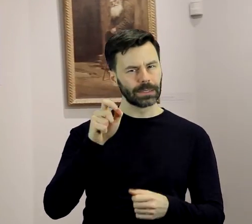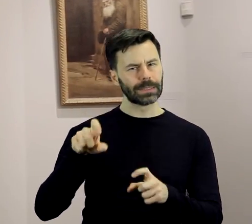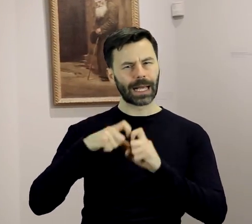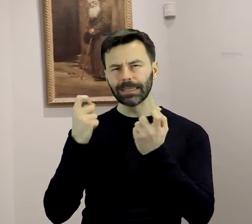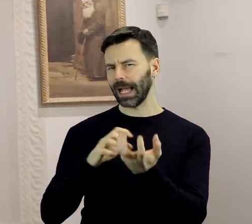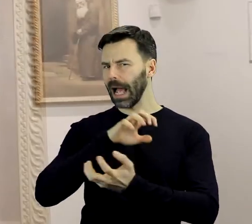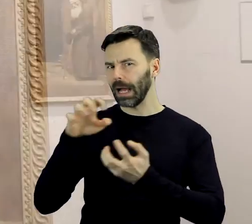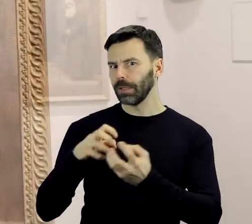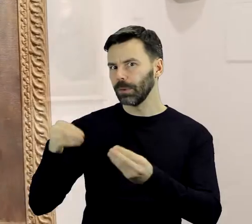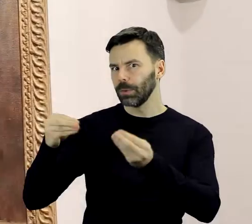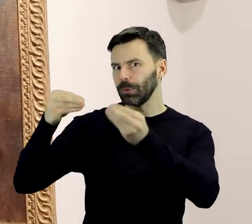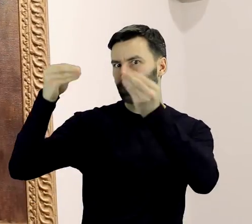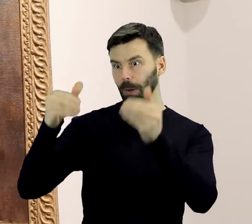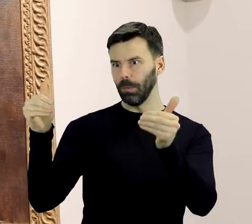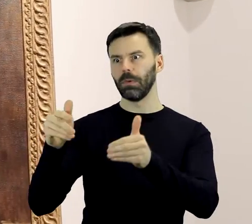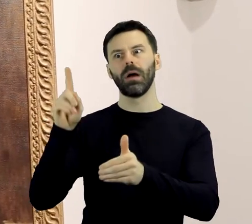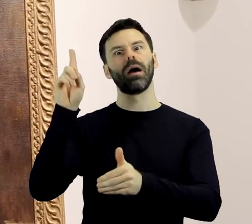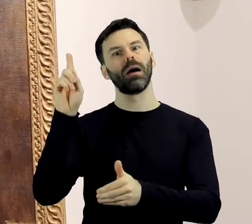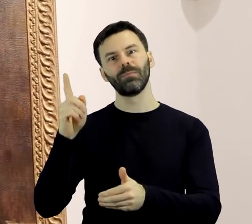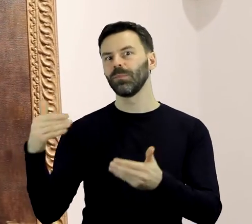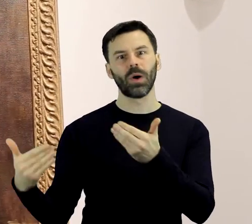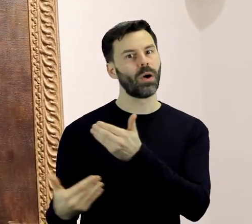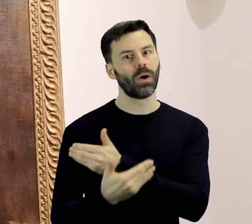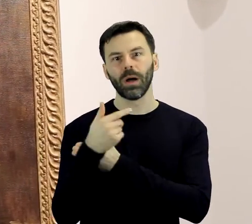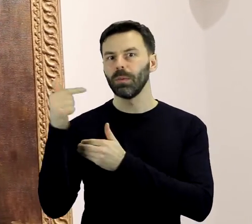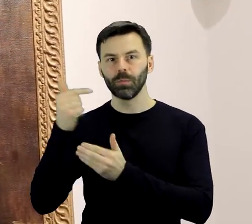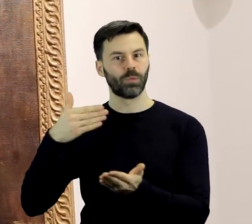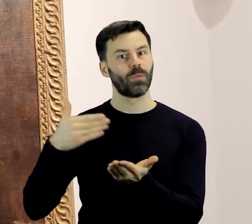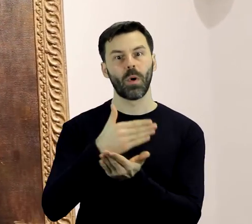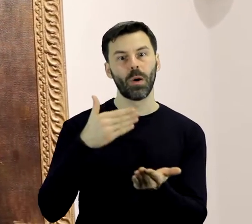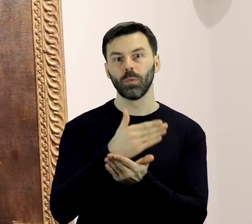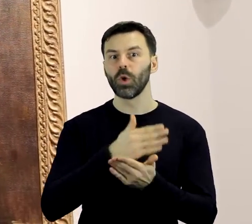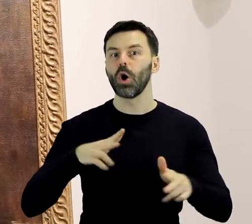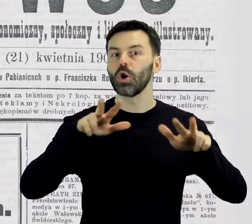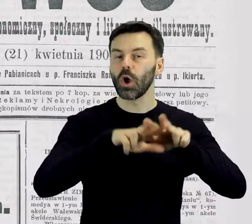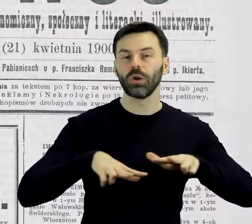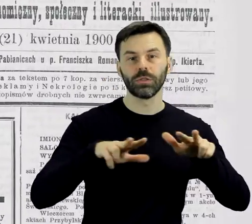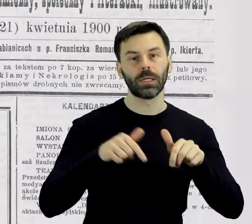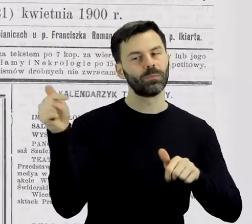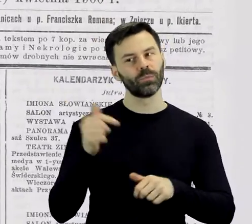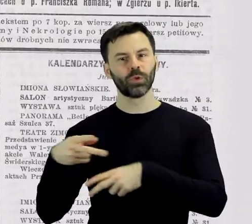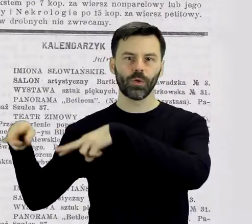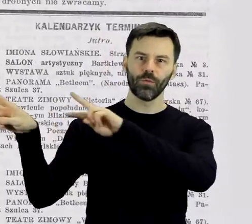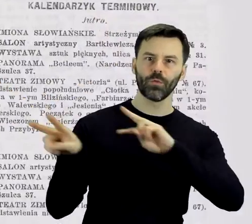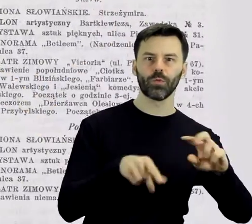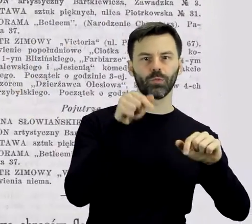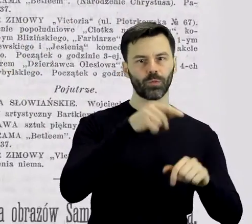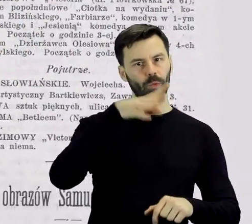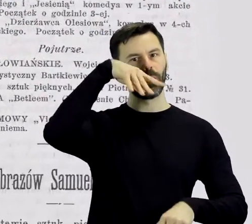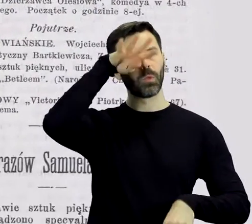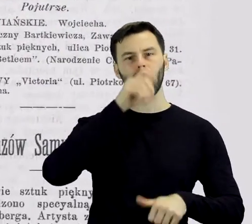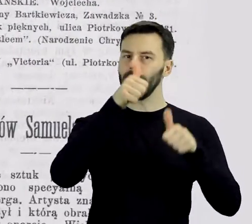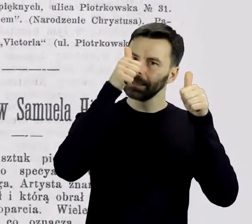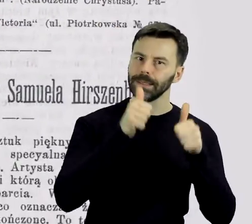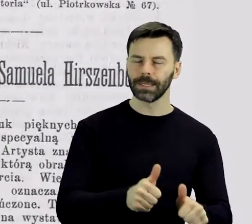międzynarodowej kariery. Jednak konieczność wsparcia licznej rodziny zmusiła go do powrotu i osiedlenia się na stałe w Łodzi.